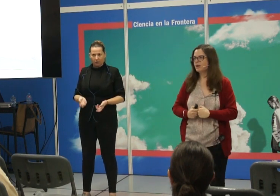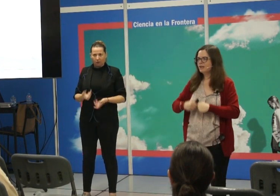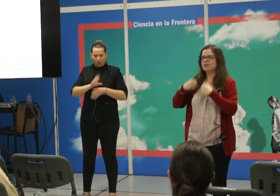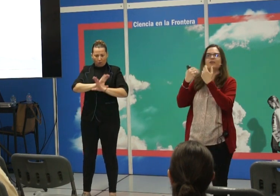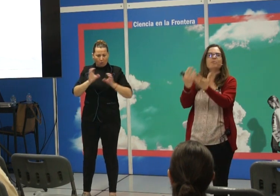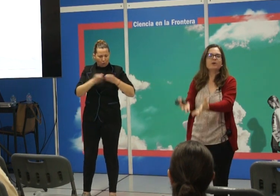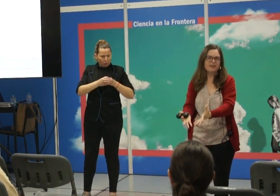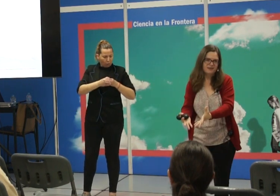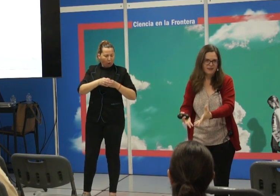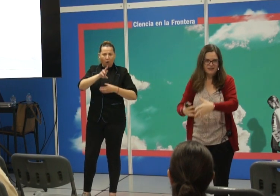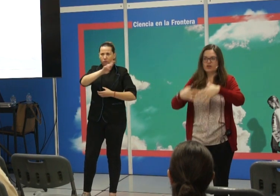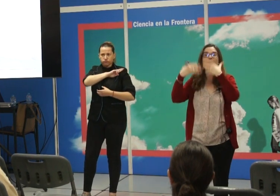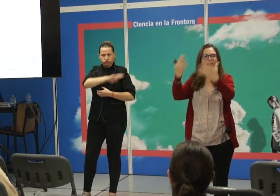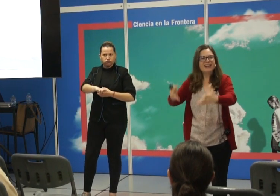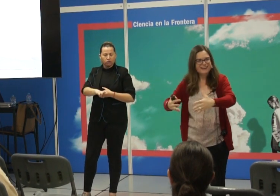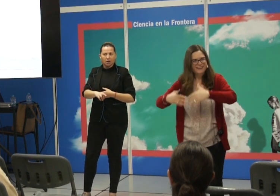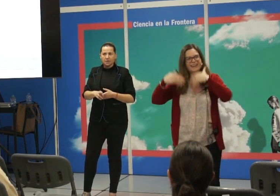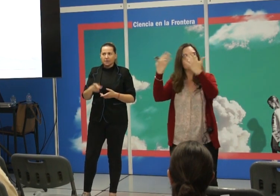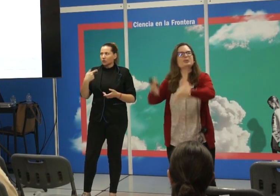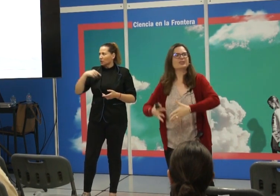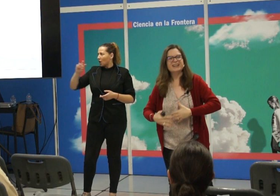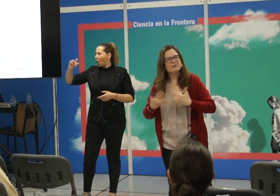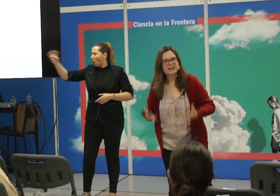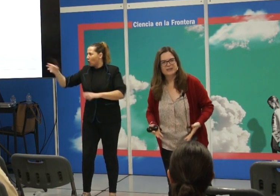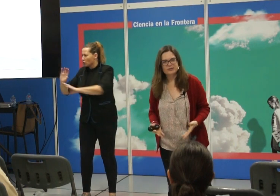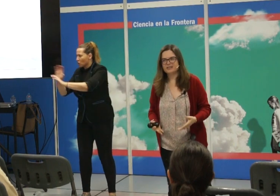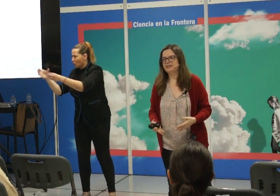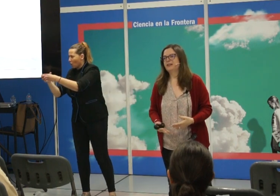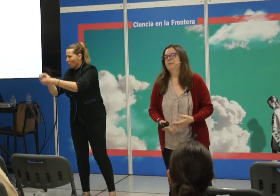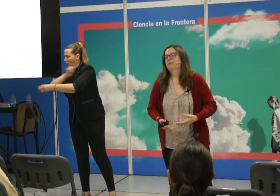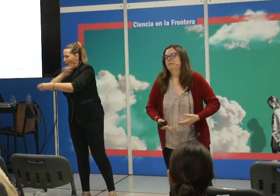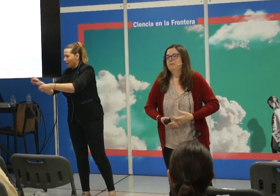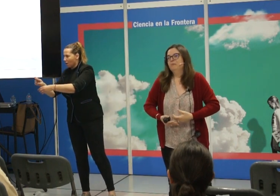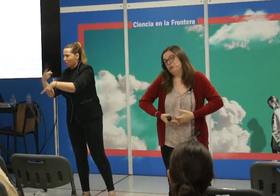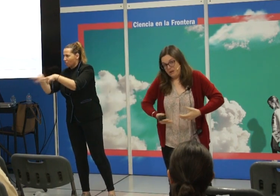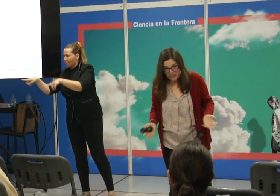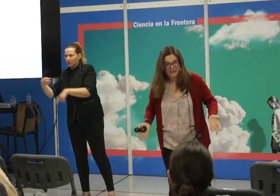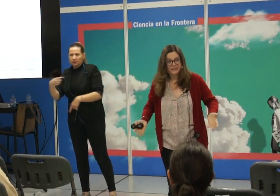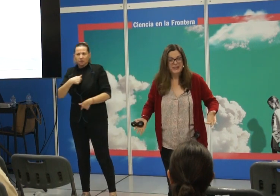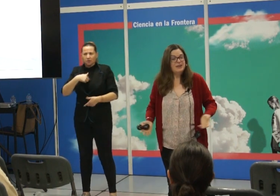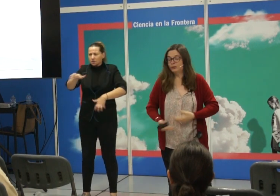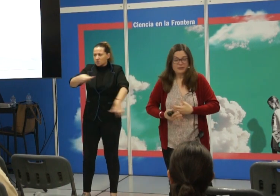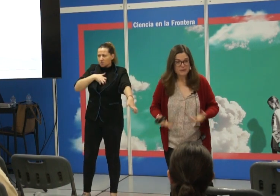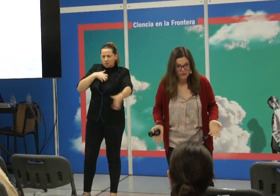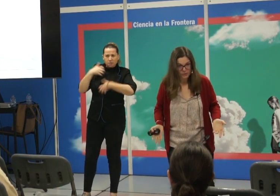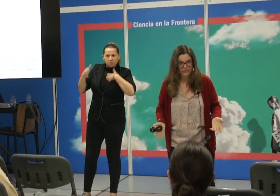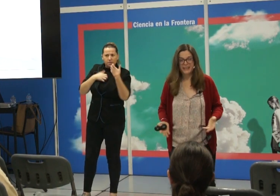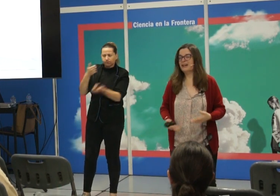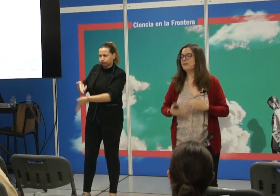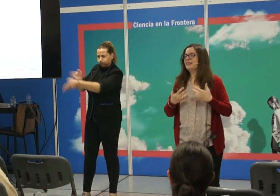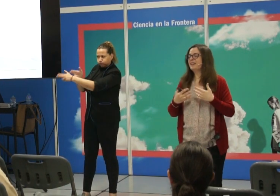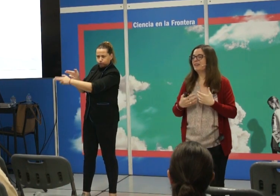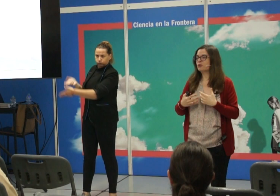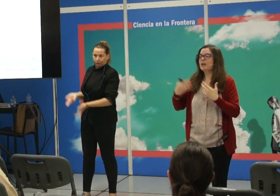tanto con su religión que no pueden soportar que otros tengan una religión distinta. Pues a veces y otras veces no.